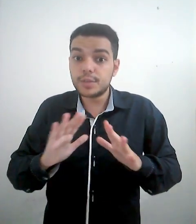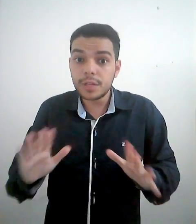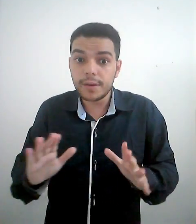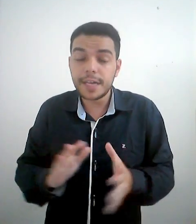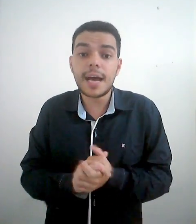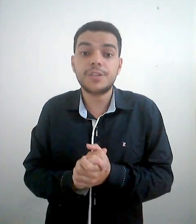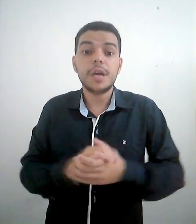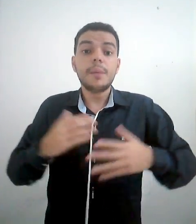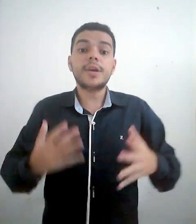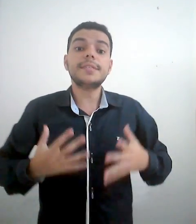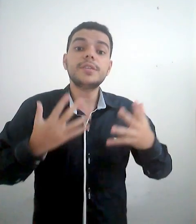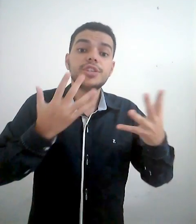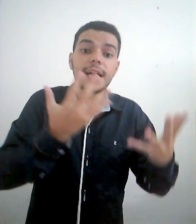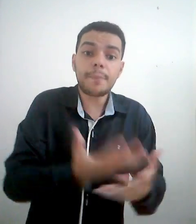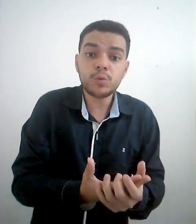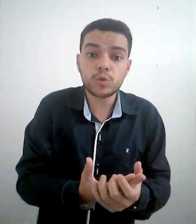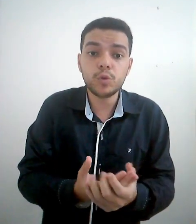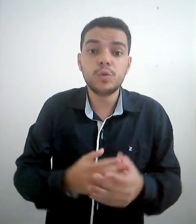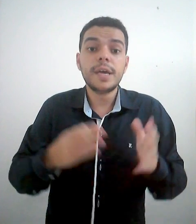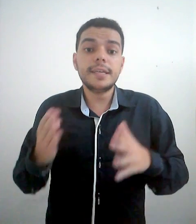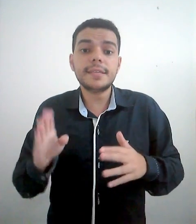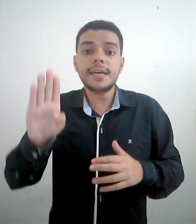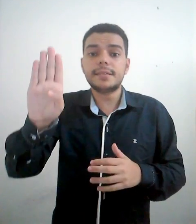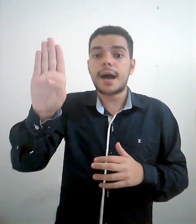isso não é verdade. Porque se você chegar para um surdo e sinalizar